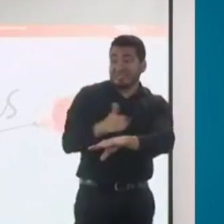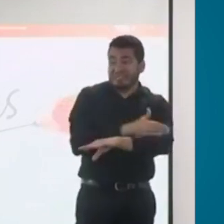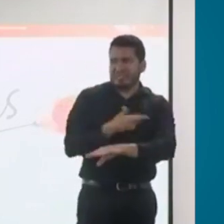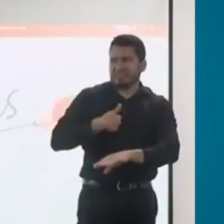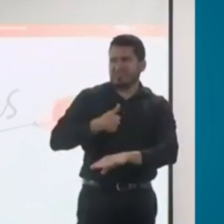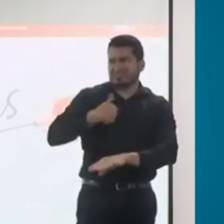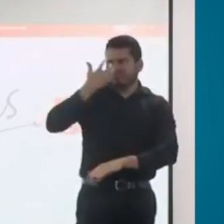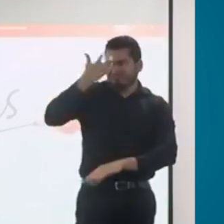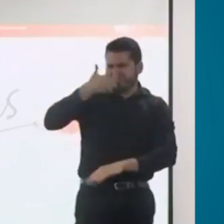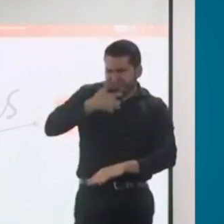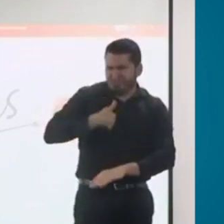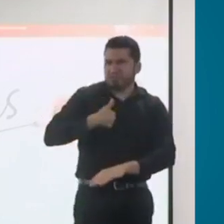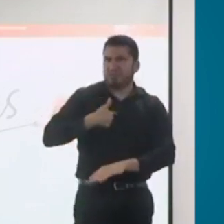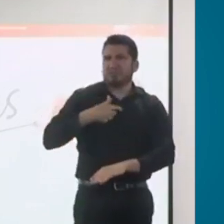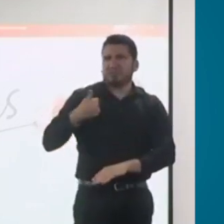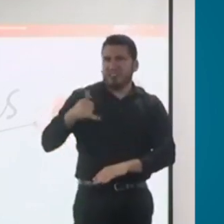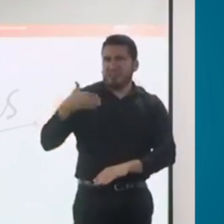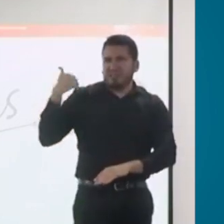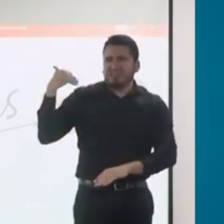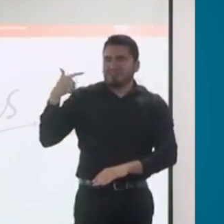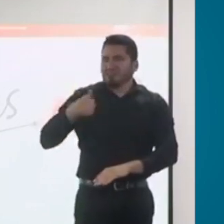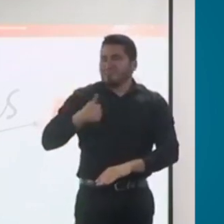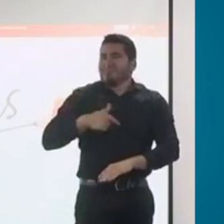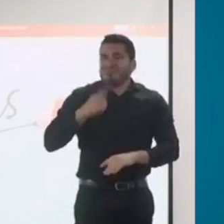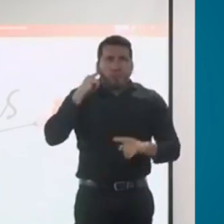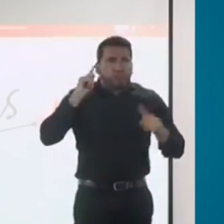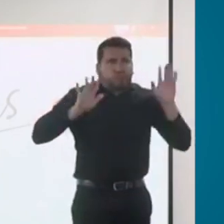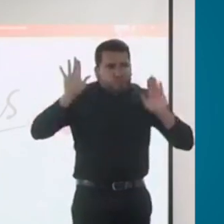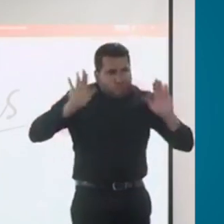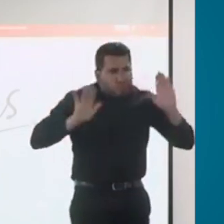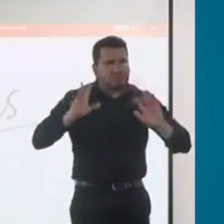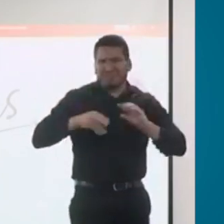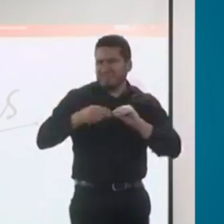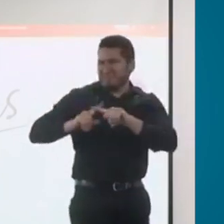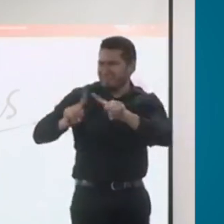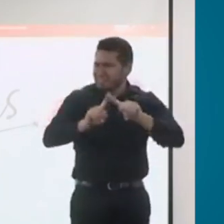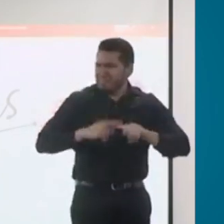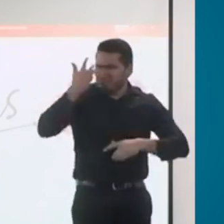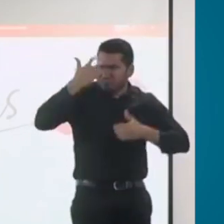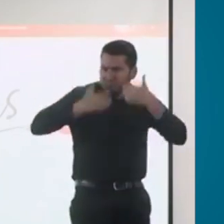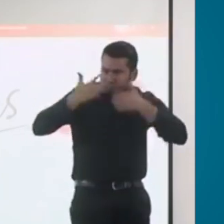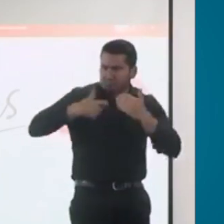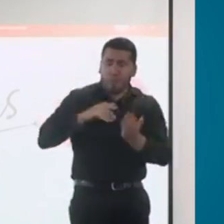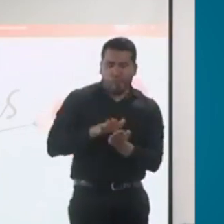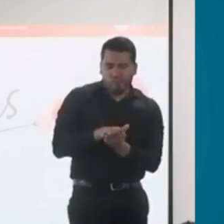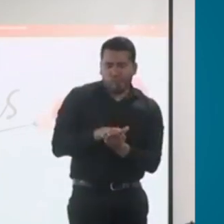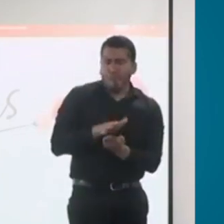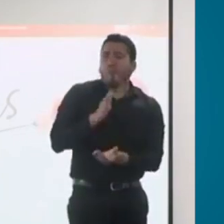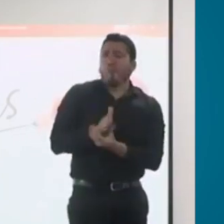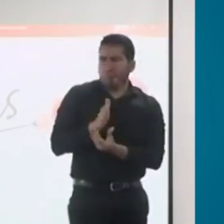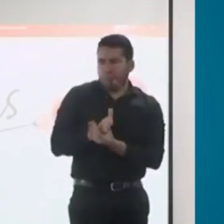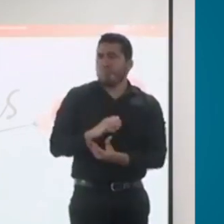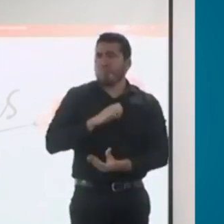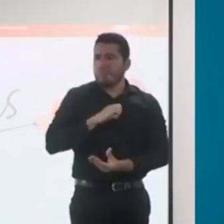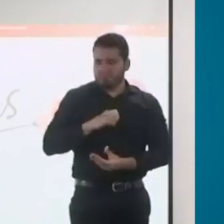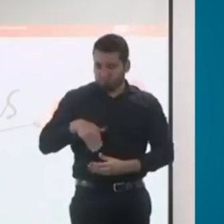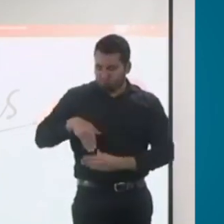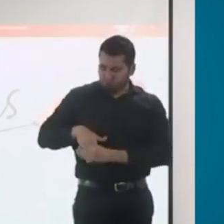atrás porque le habían hecho audiometrías u otro tipo de exámenes y demás. Entonces, él también los llevó porque